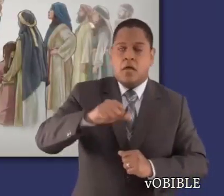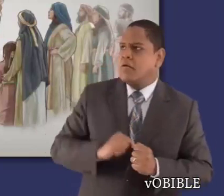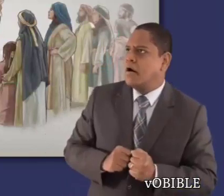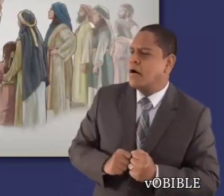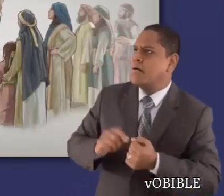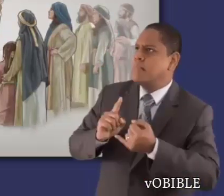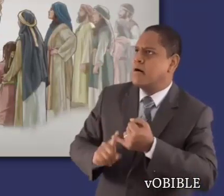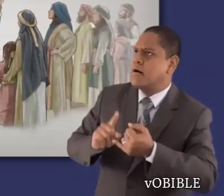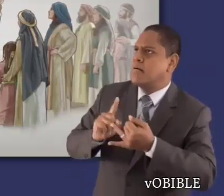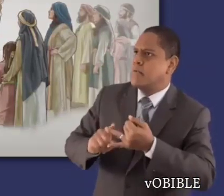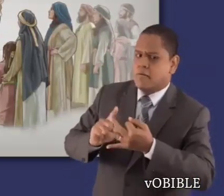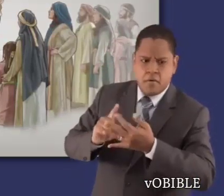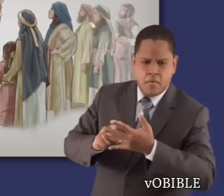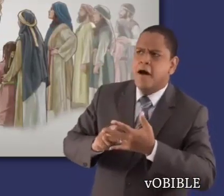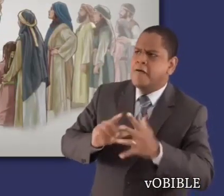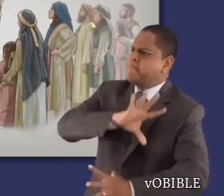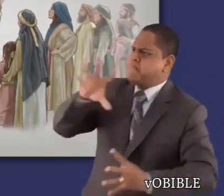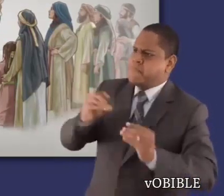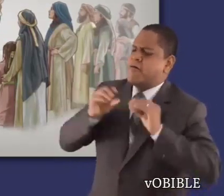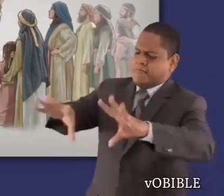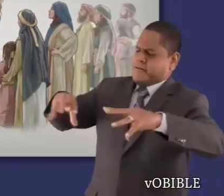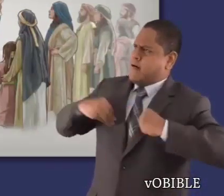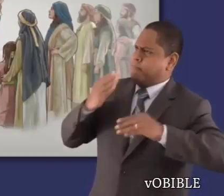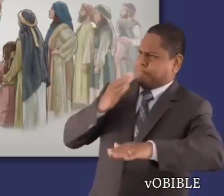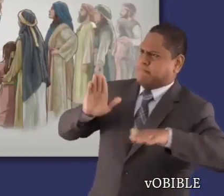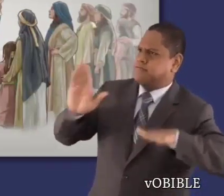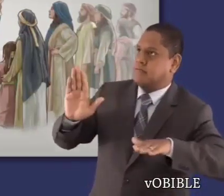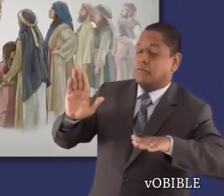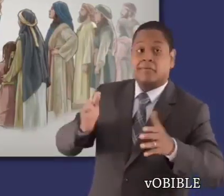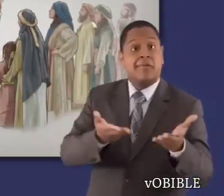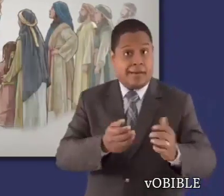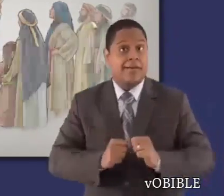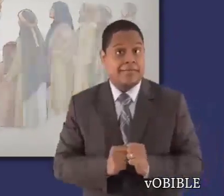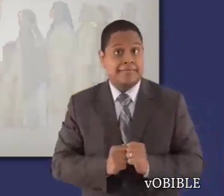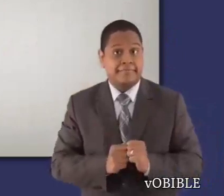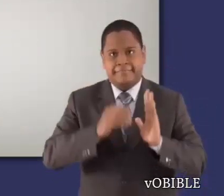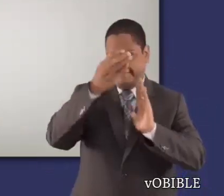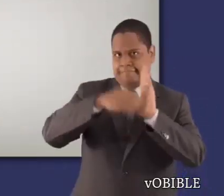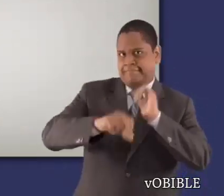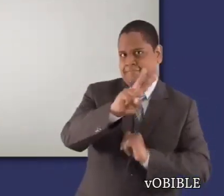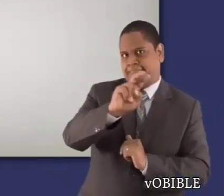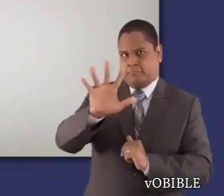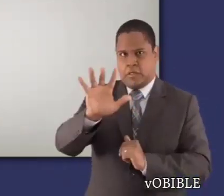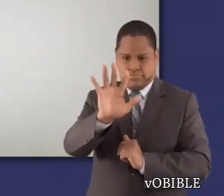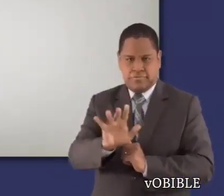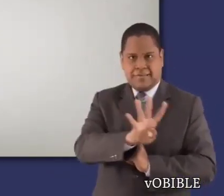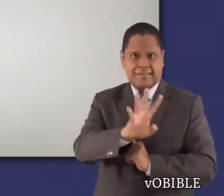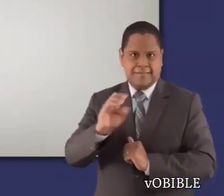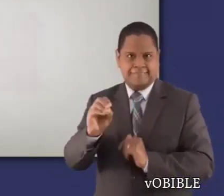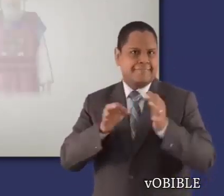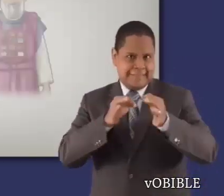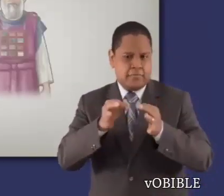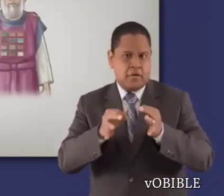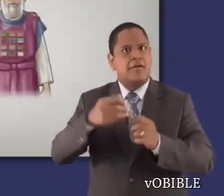pueblo, y ellos responden, Estamos dispuestos a hacer todo lo que Jehová ha dicho. Los capítulos 25